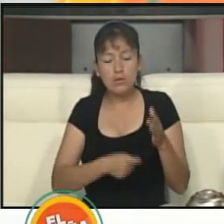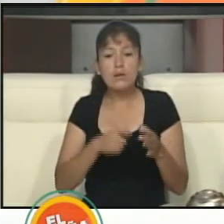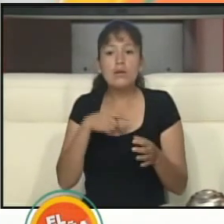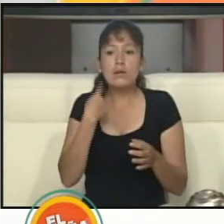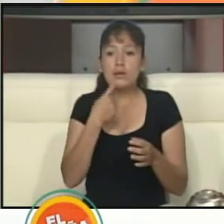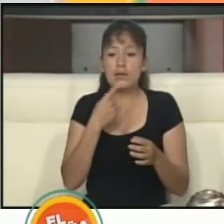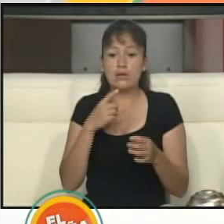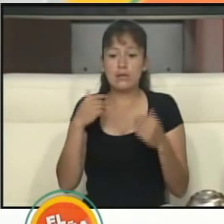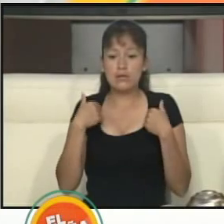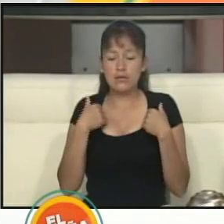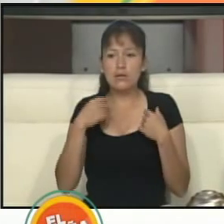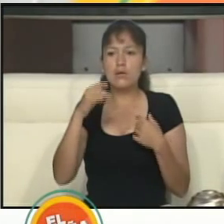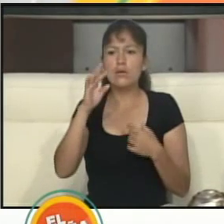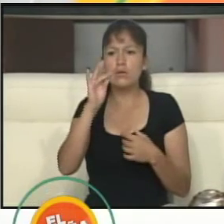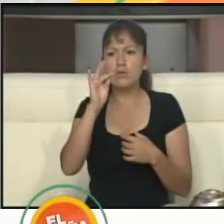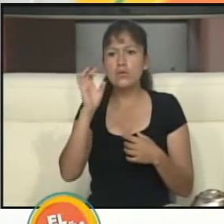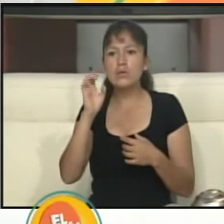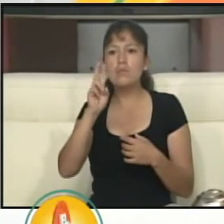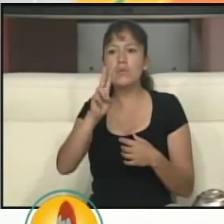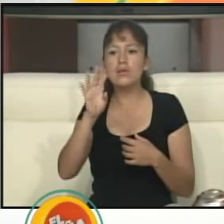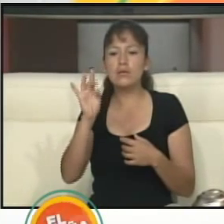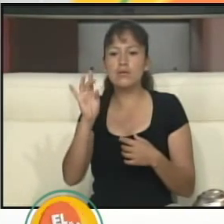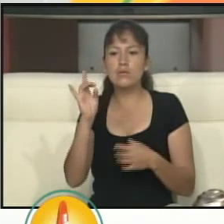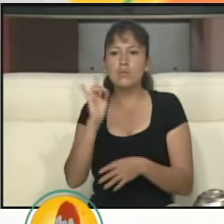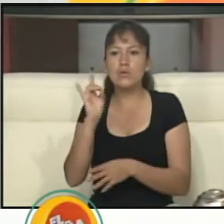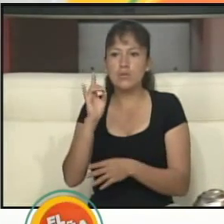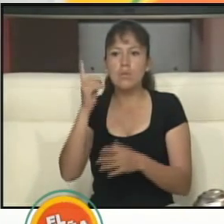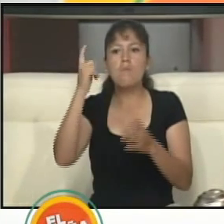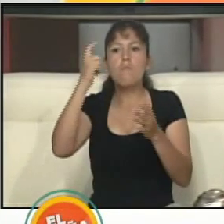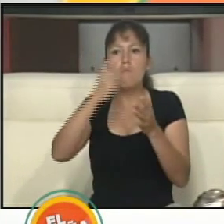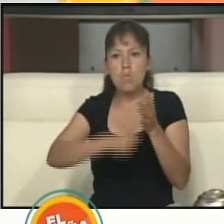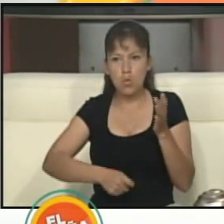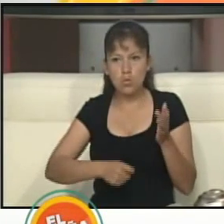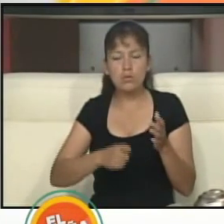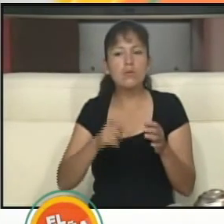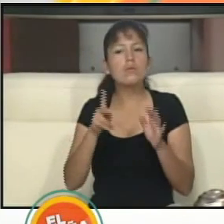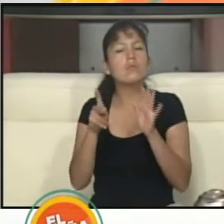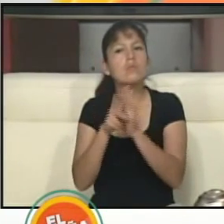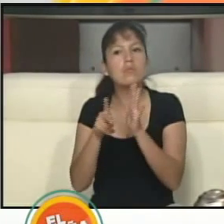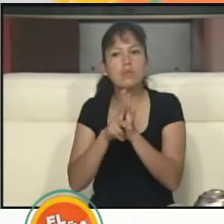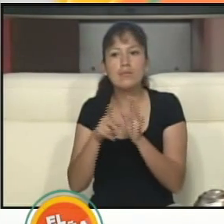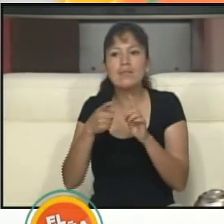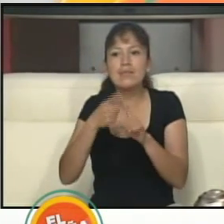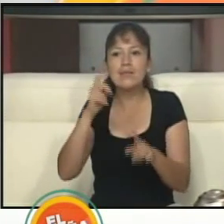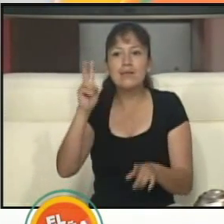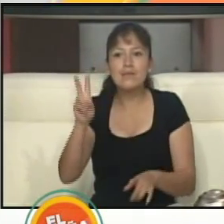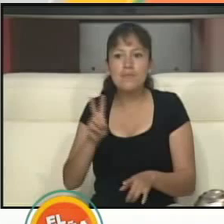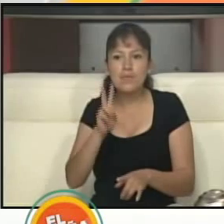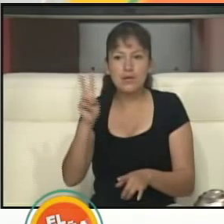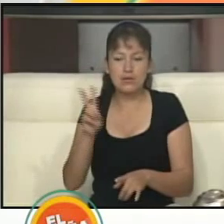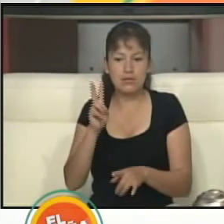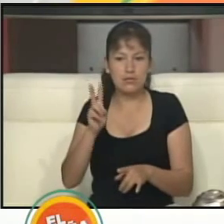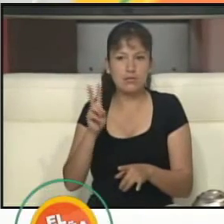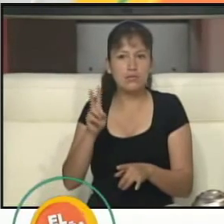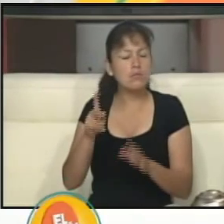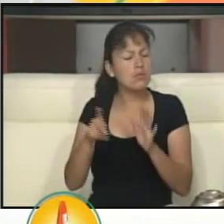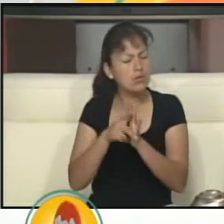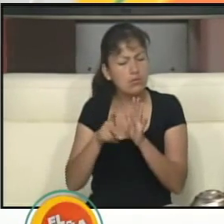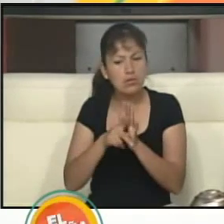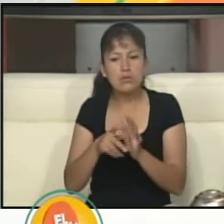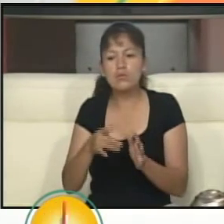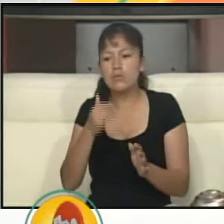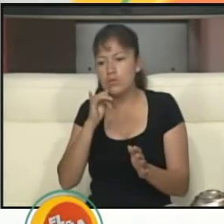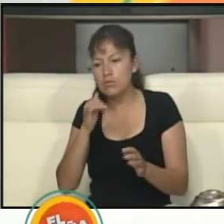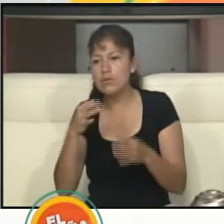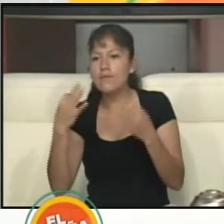828 bolivianos. ¿Desde el viernes? Desde el viernes. ¿Desde el viernes? Está prohibido el Desde las cero horas. ¿Y la venta? Sí. ¿Desde el viernes? O